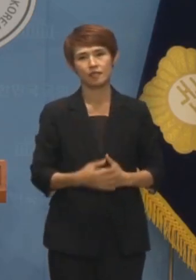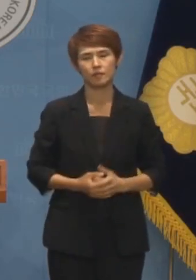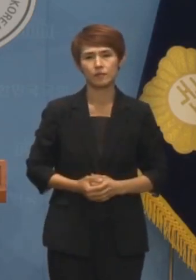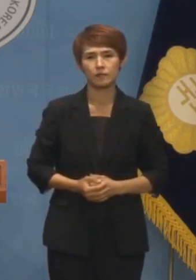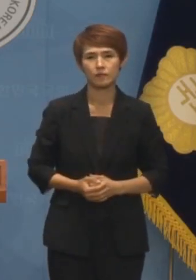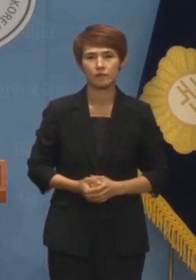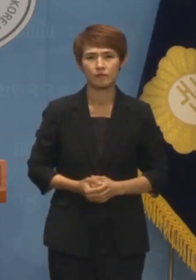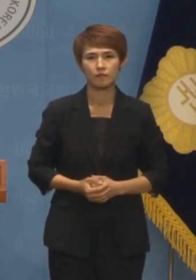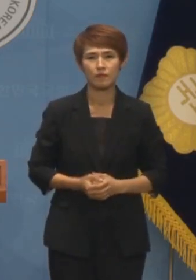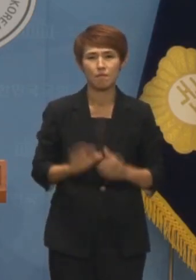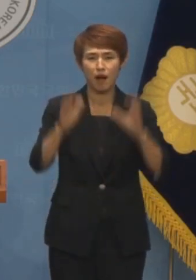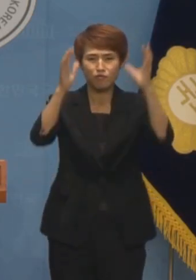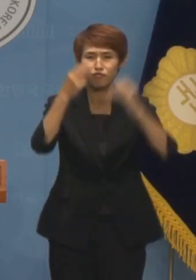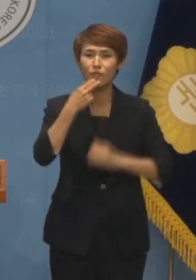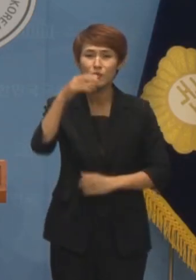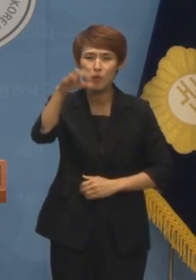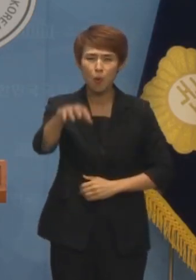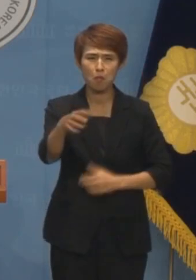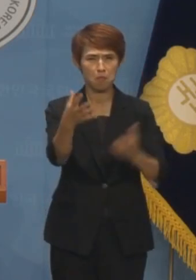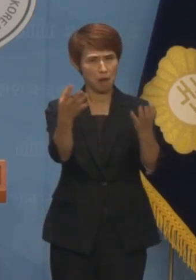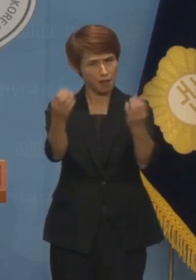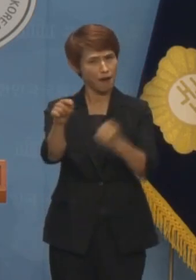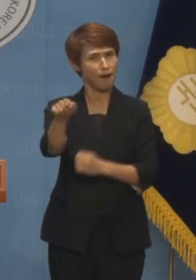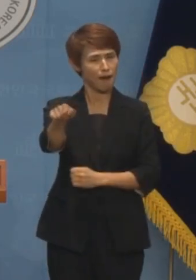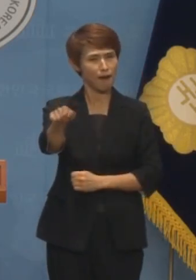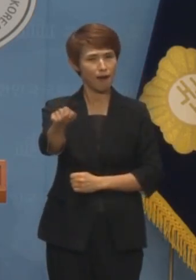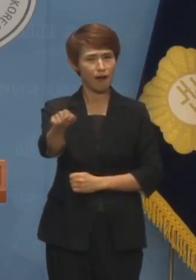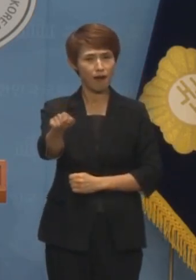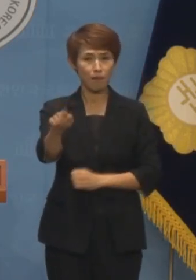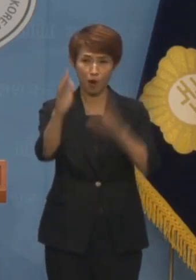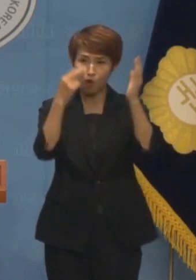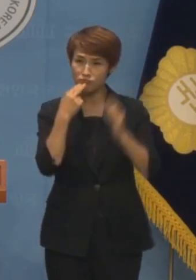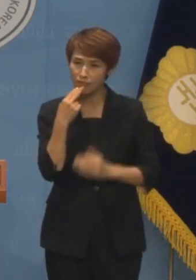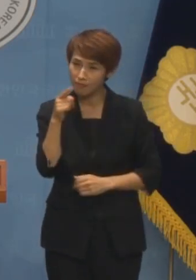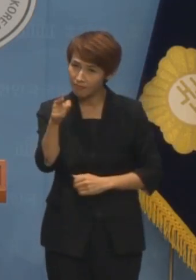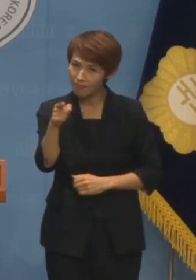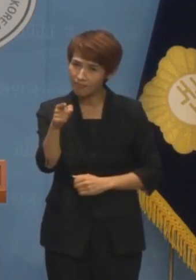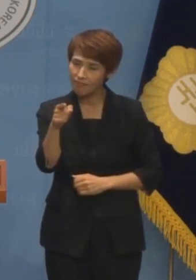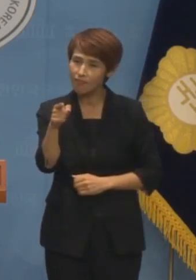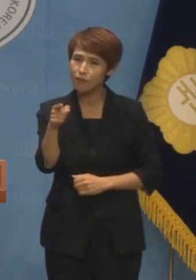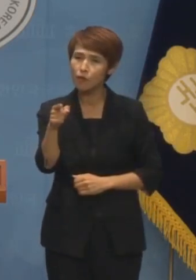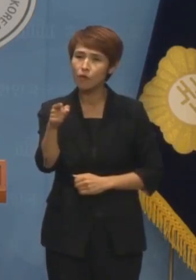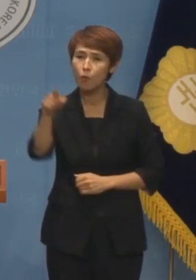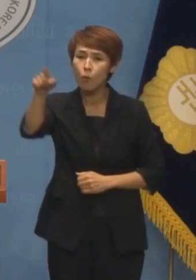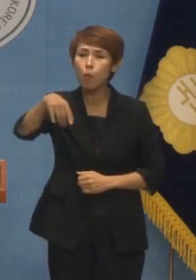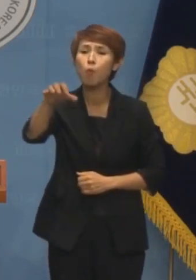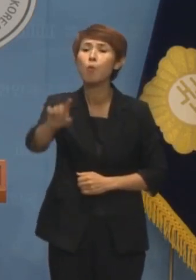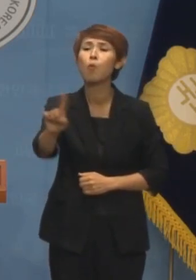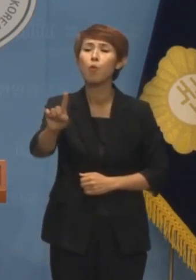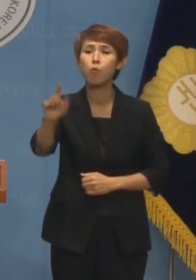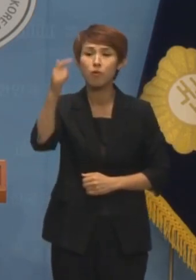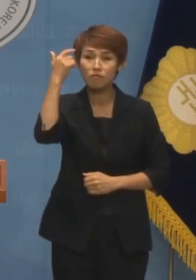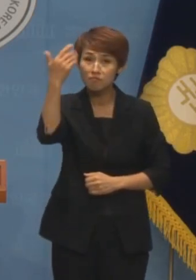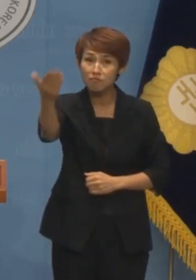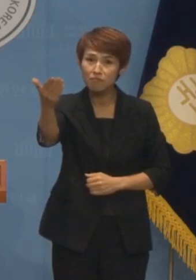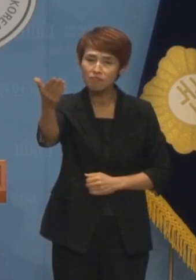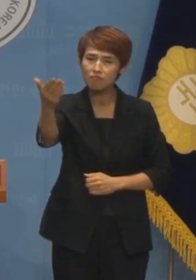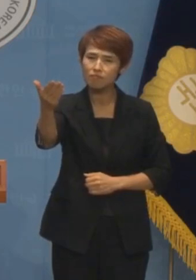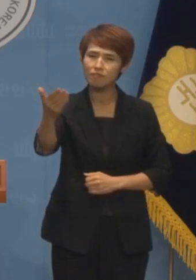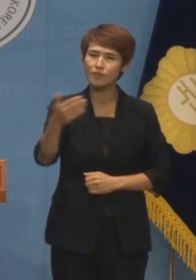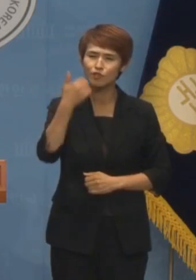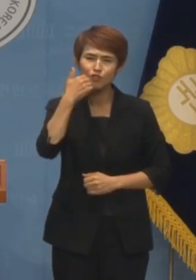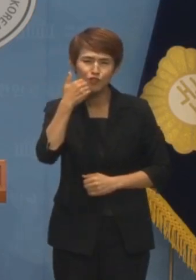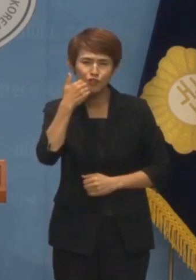지금까지 박수를 치지 않은 분들이 꽤 계십니다. 이분들은 어디서 오셨을까요? 정체를